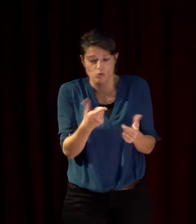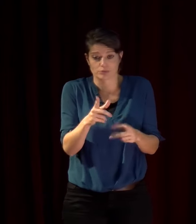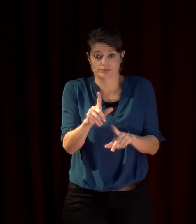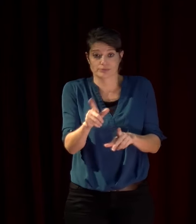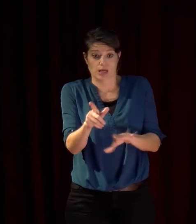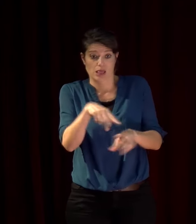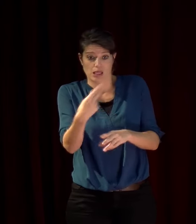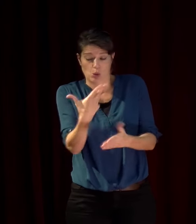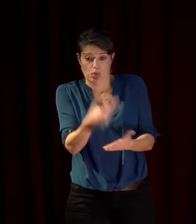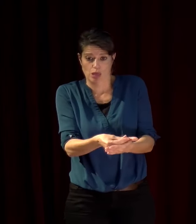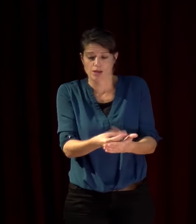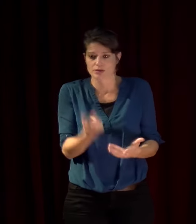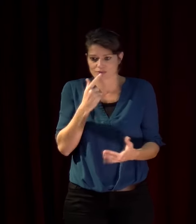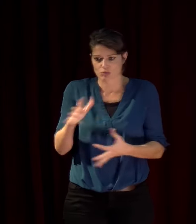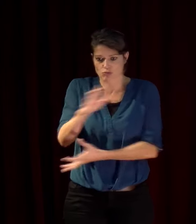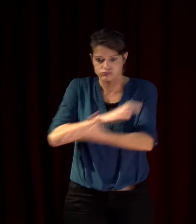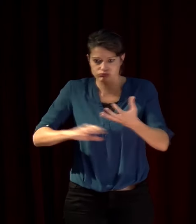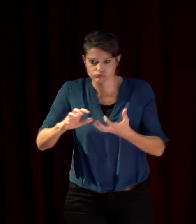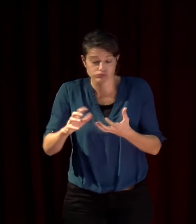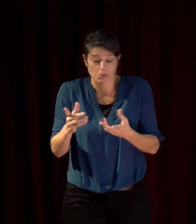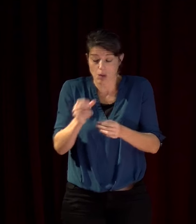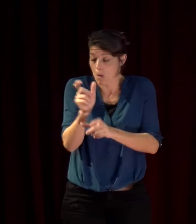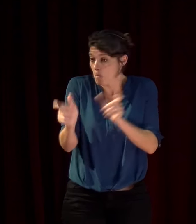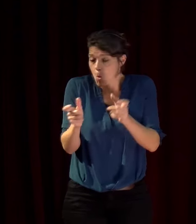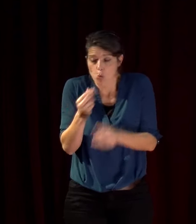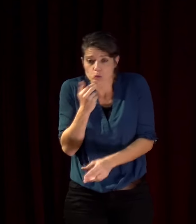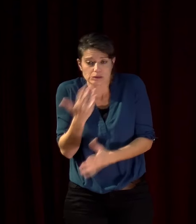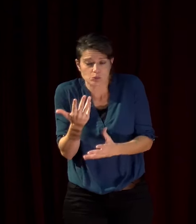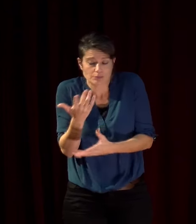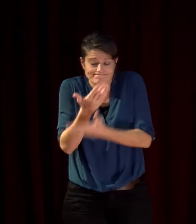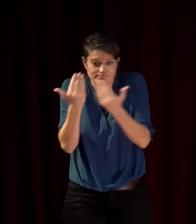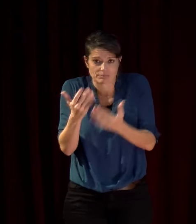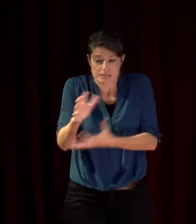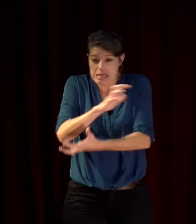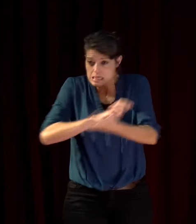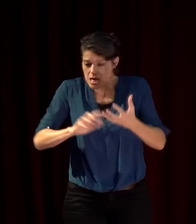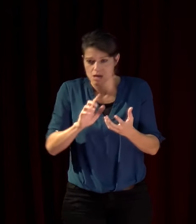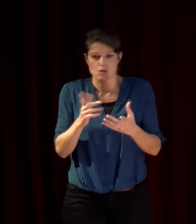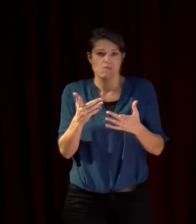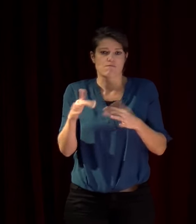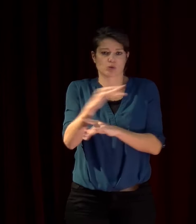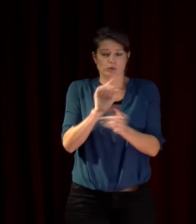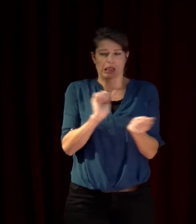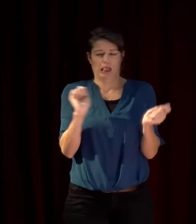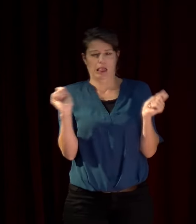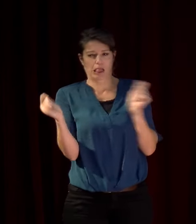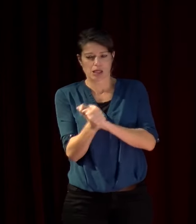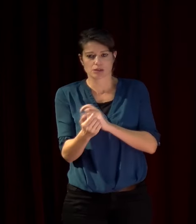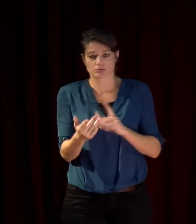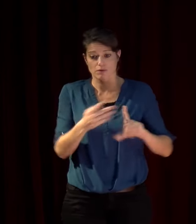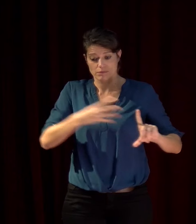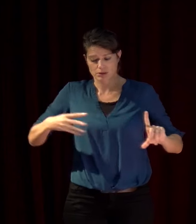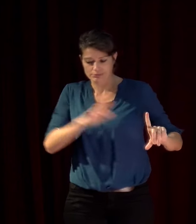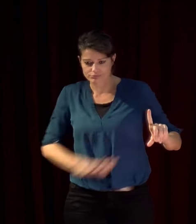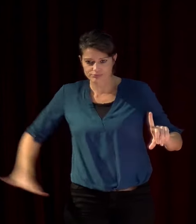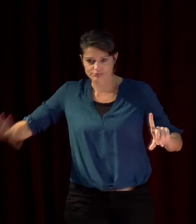chambardement chamboulement plus à quoi vous voulez mais actuellement il y a quand même une recondition les gens de la Méditerranée